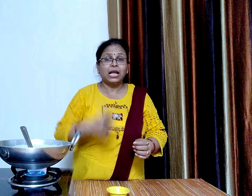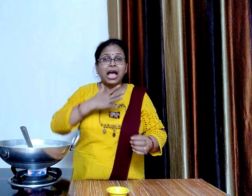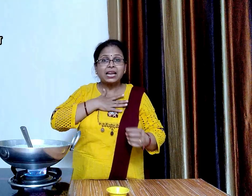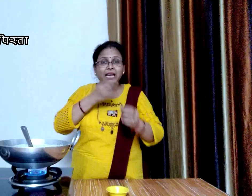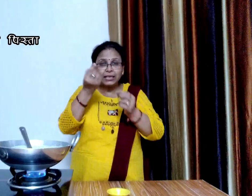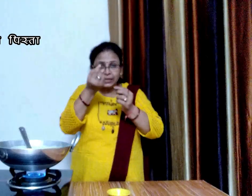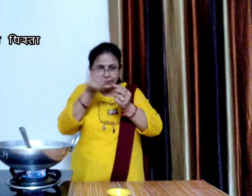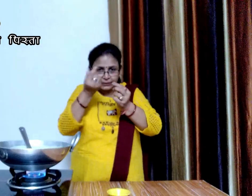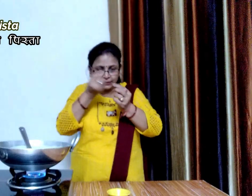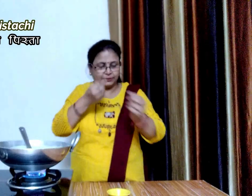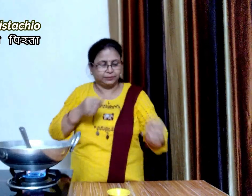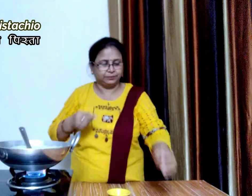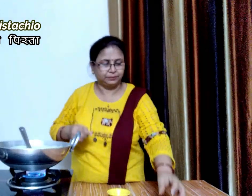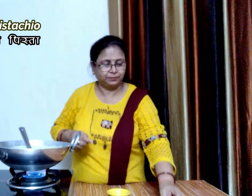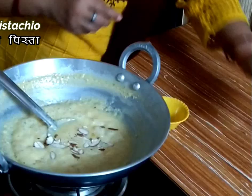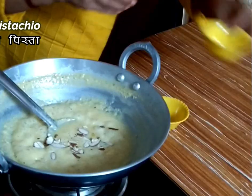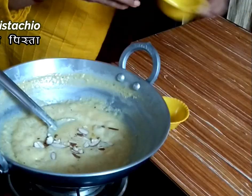और कटा हुआ पिस्ता डाल कर मिला लेंगे